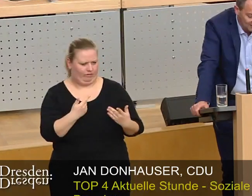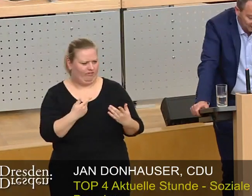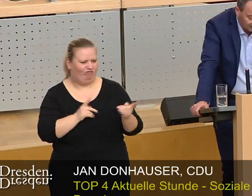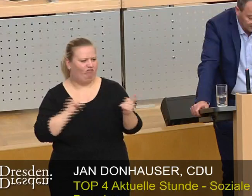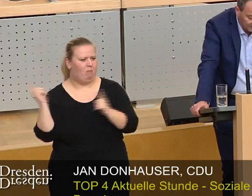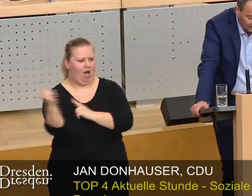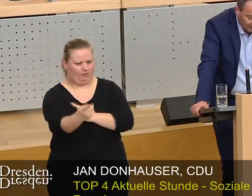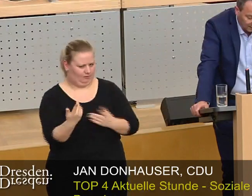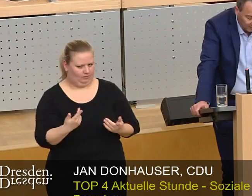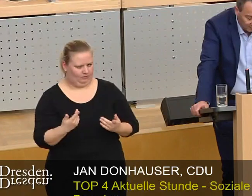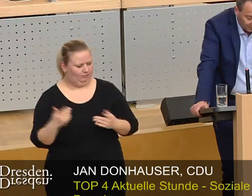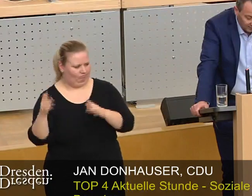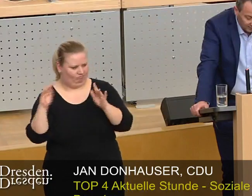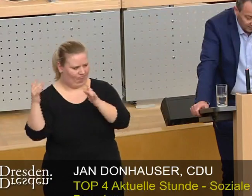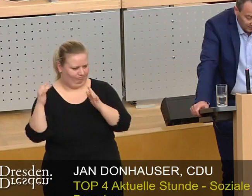ganz eindeutig sagen.